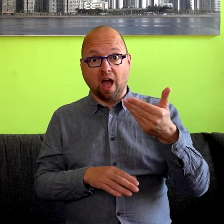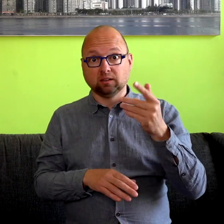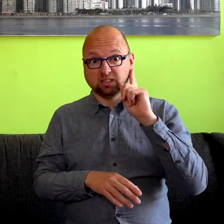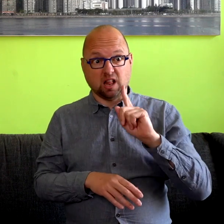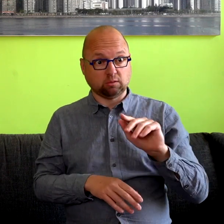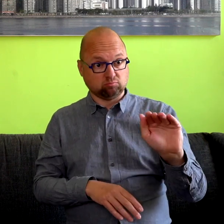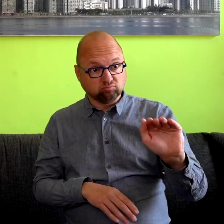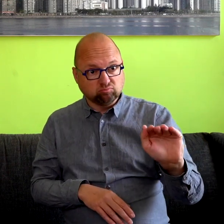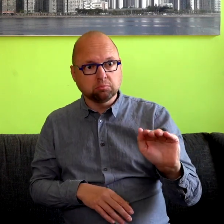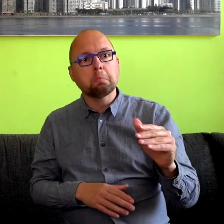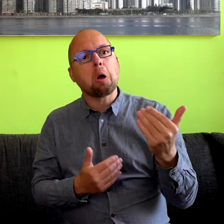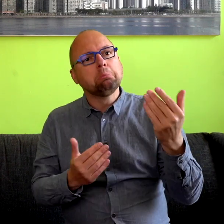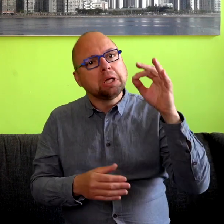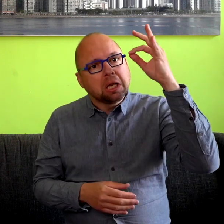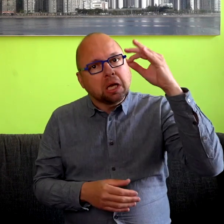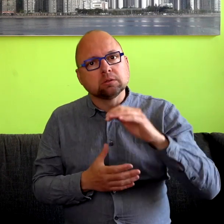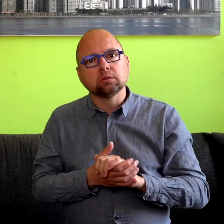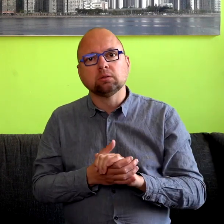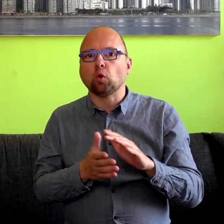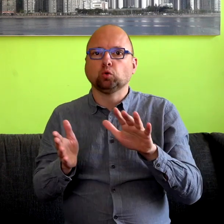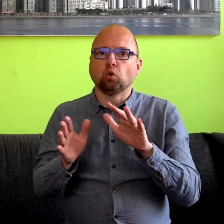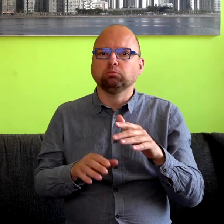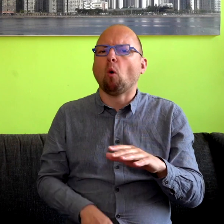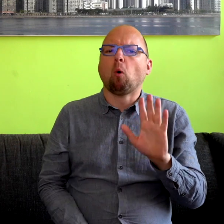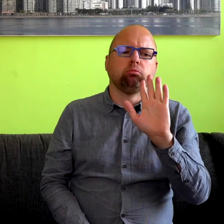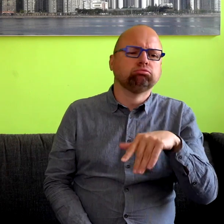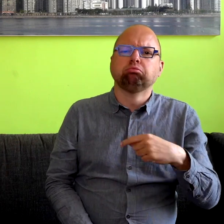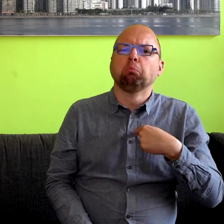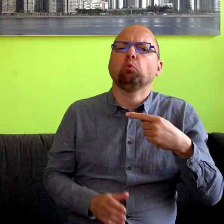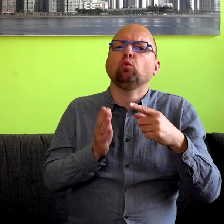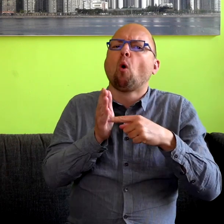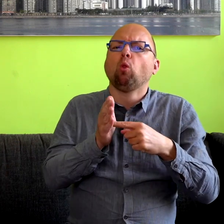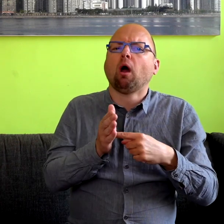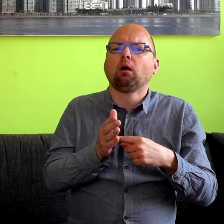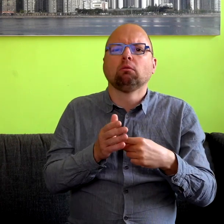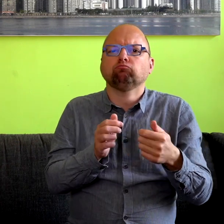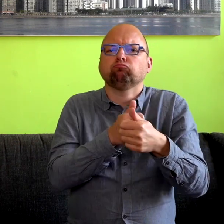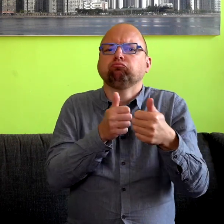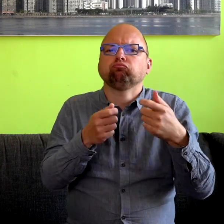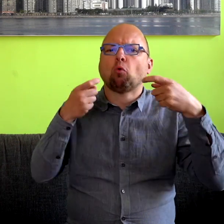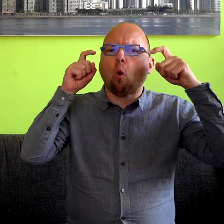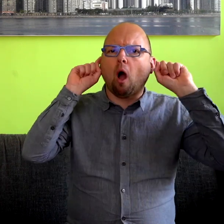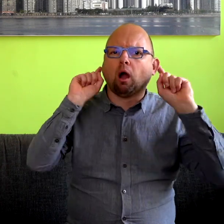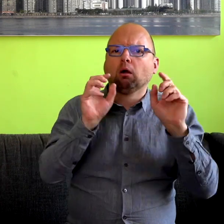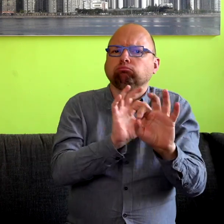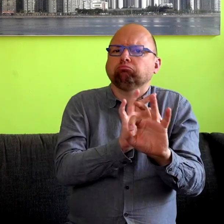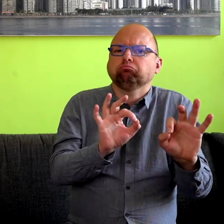is twee leder vaak of heb ik eigenlijk niet zo nodig, want het lukt wel redelijk met die